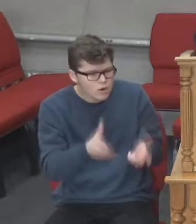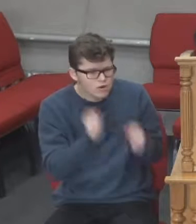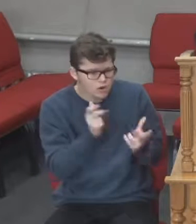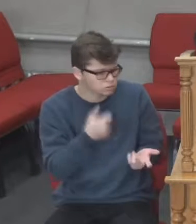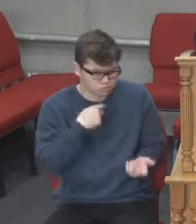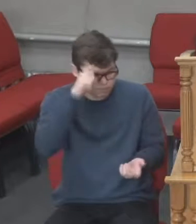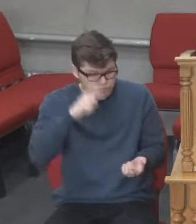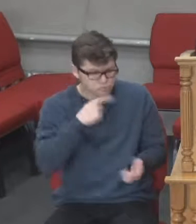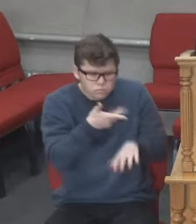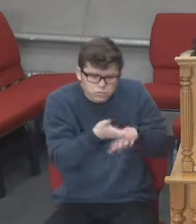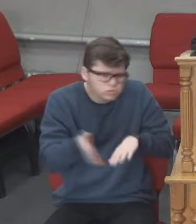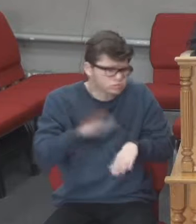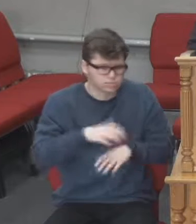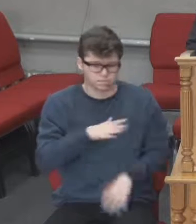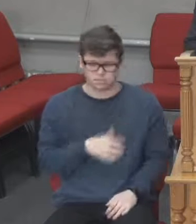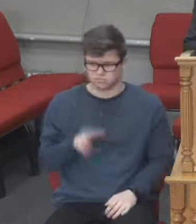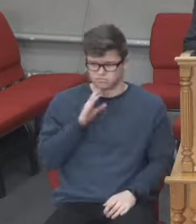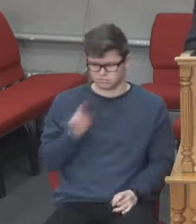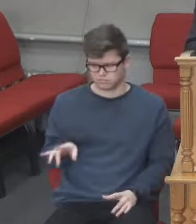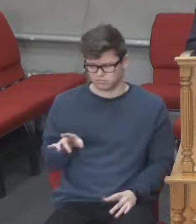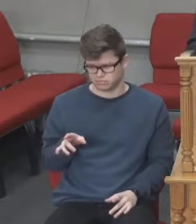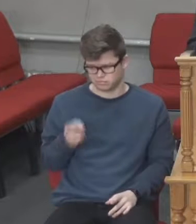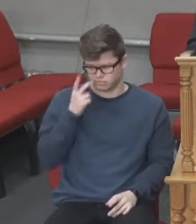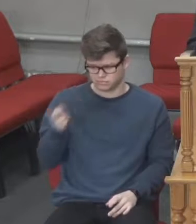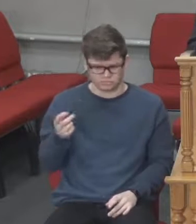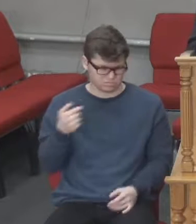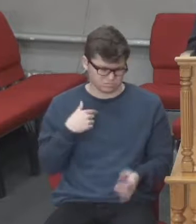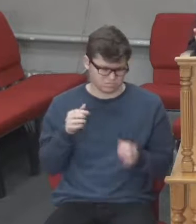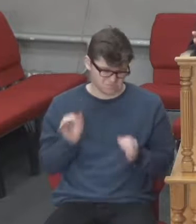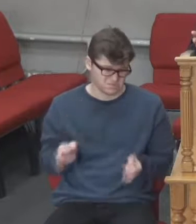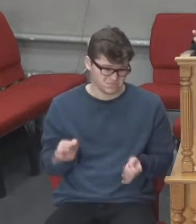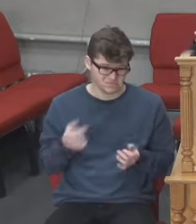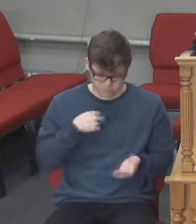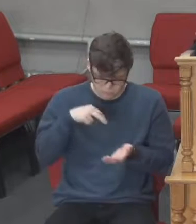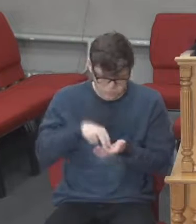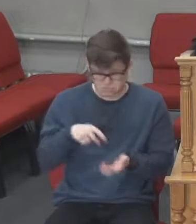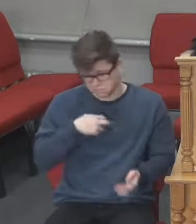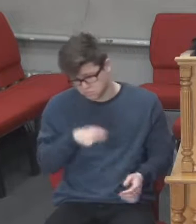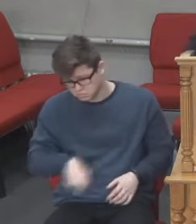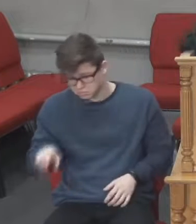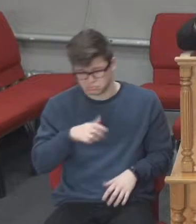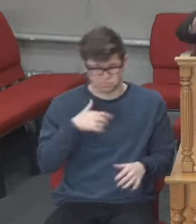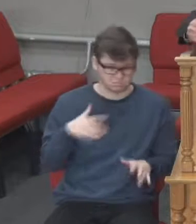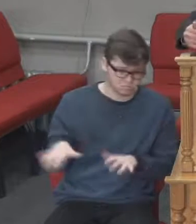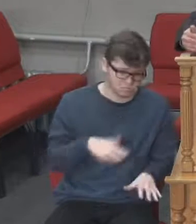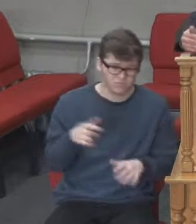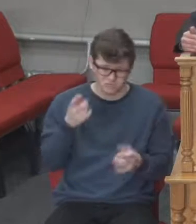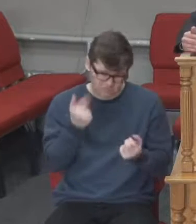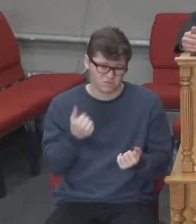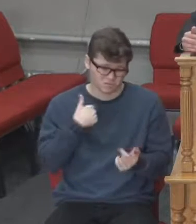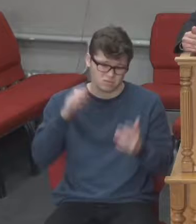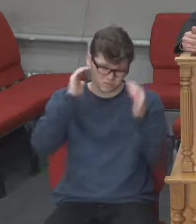ну, вже так важко було. Та ні, я, в принципі, на ногах пережила, я була